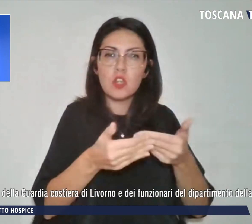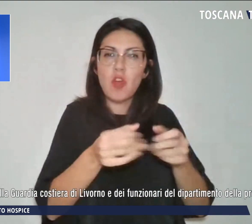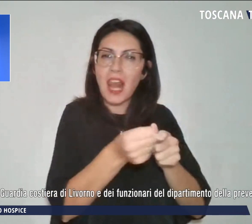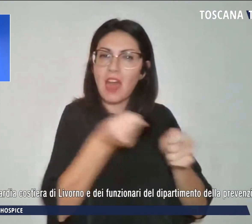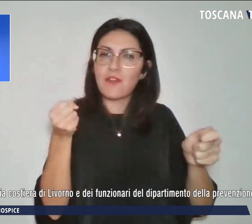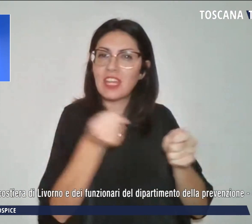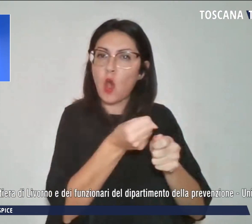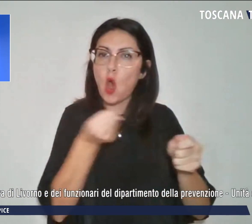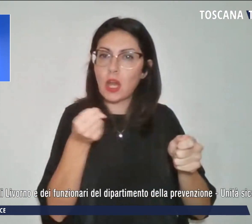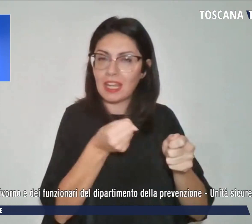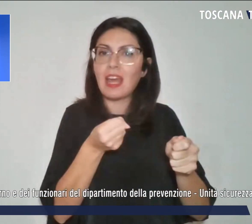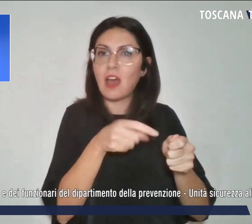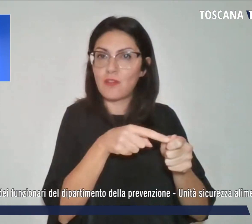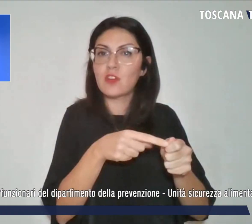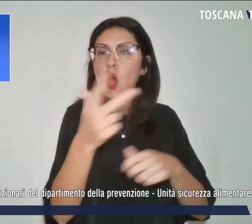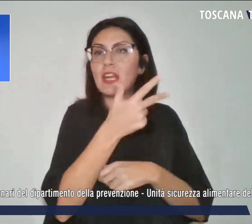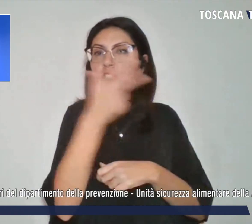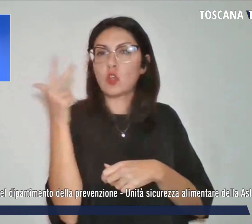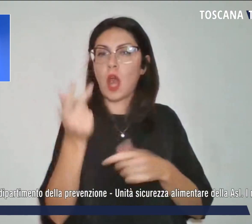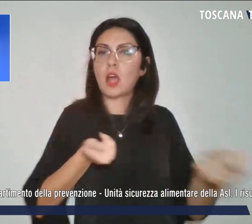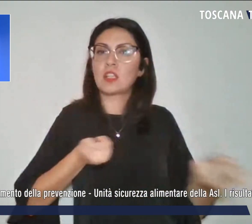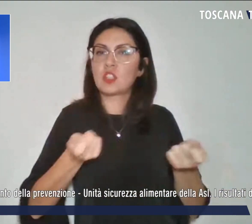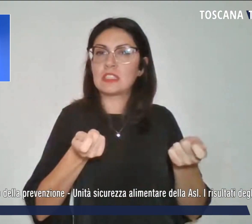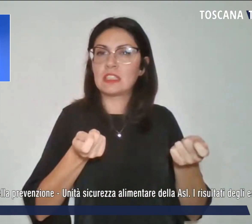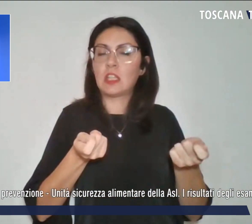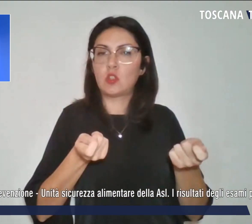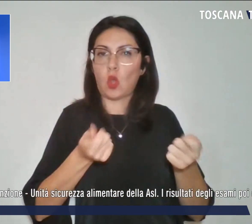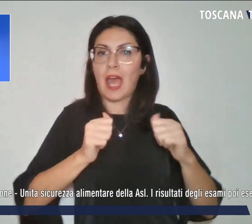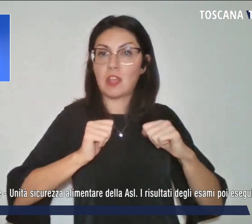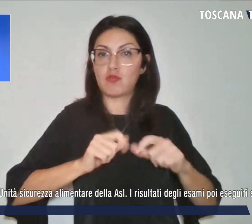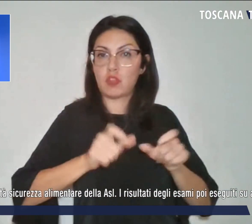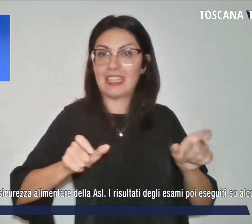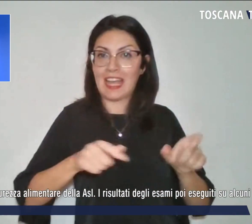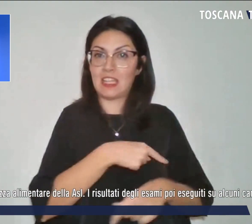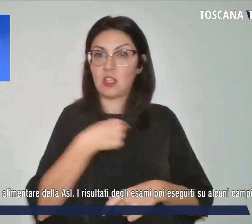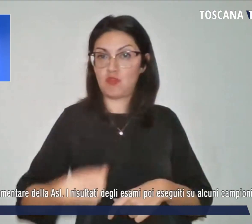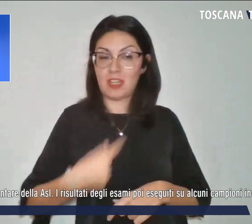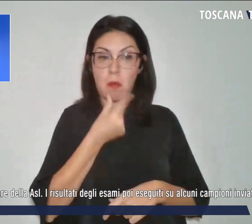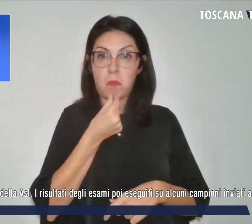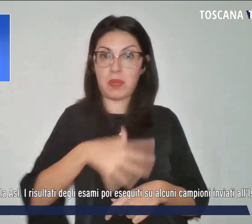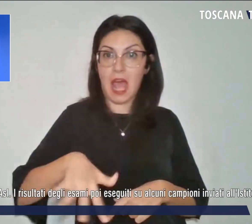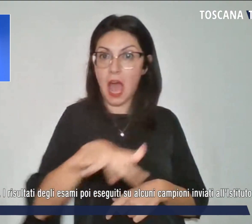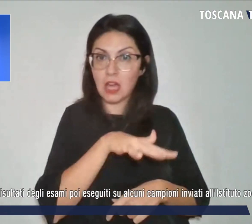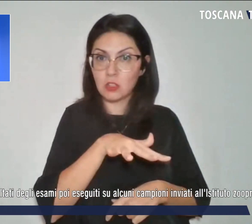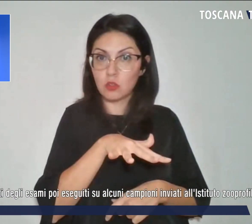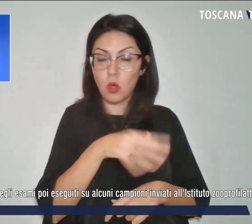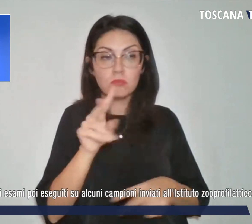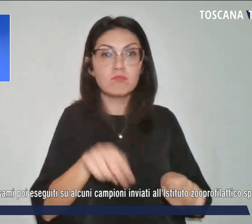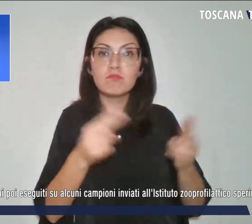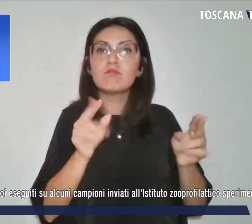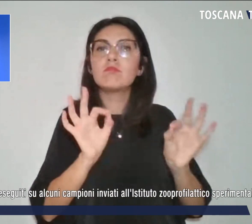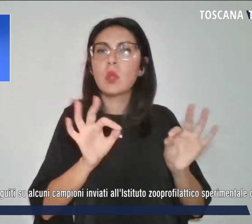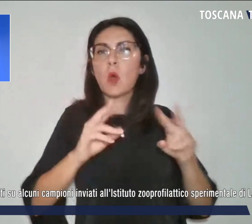gestito da cittadini cinesi a Prato durante i controlli effettuati dagli ispettori pesca della